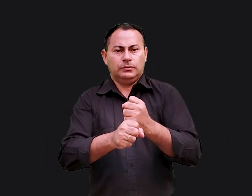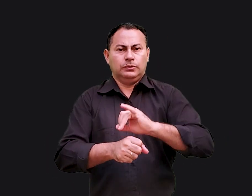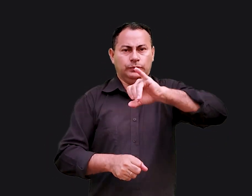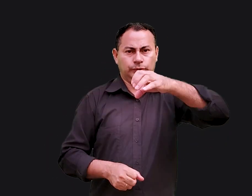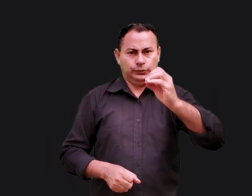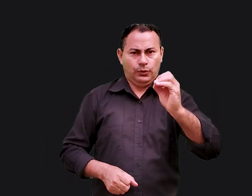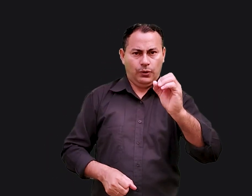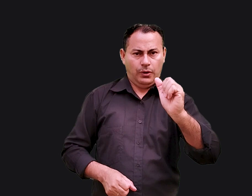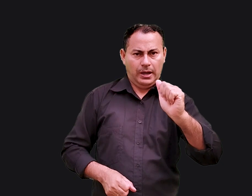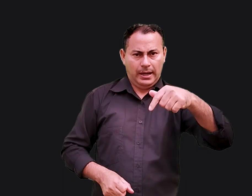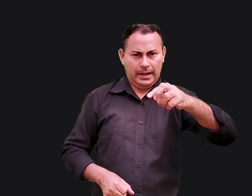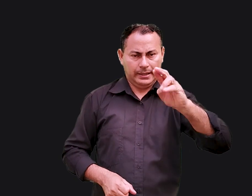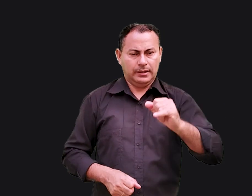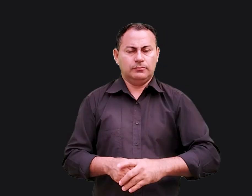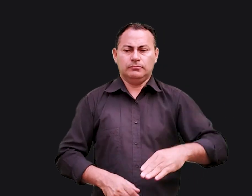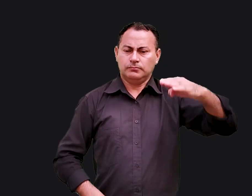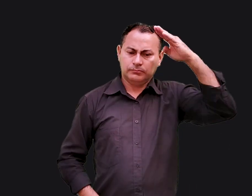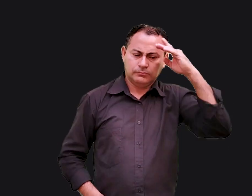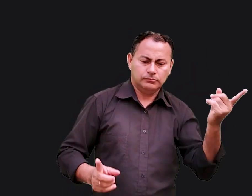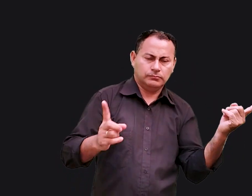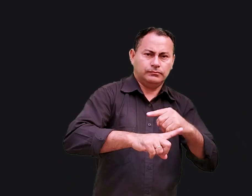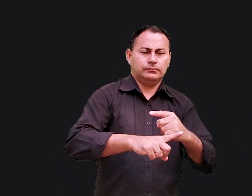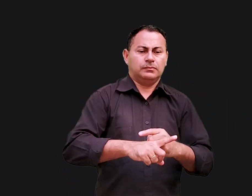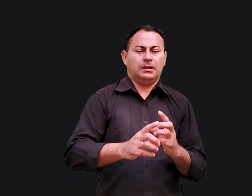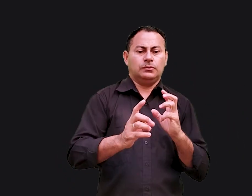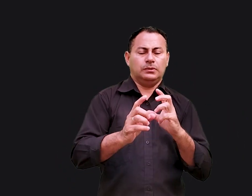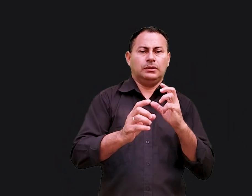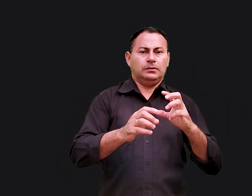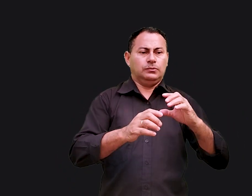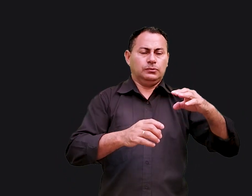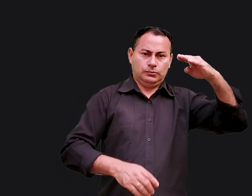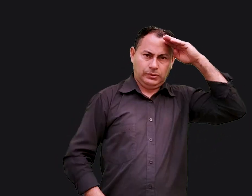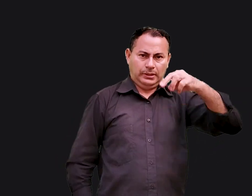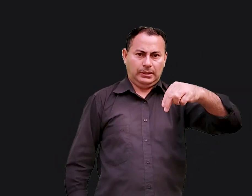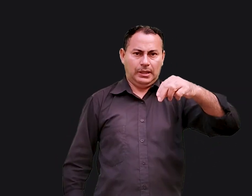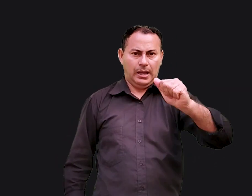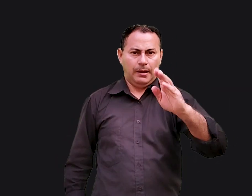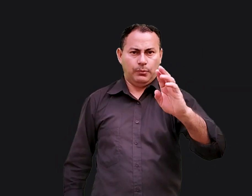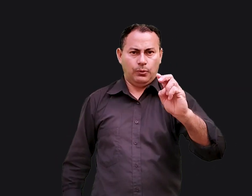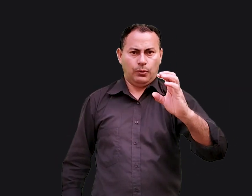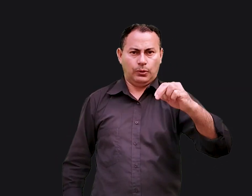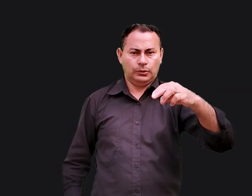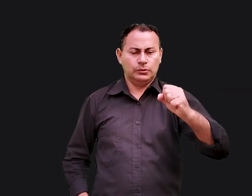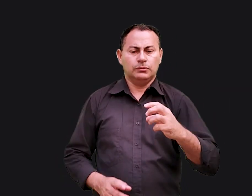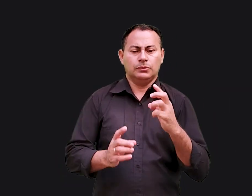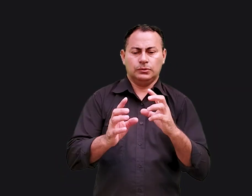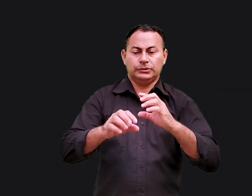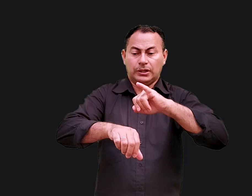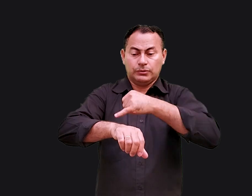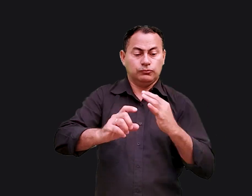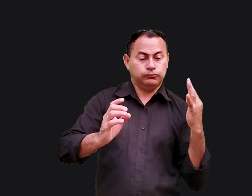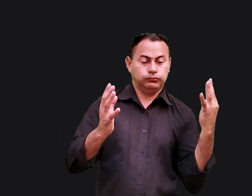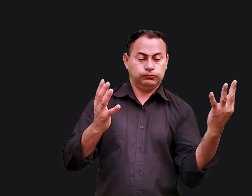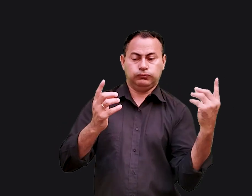Jeoaquim se rebelou e o exército de Nabucodonosor cercou Jerusalém outra vez. Na Segunda Conquista,